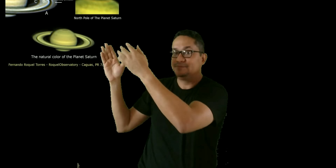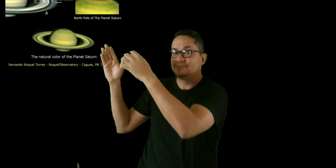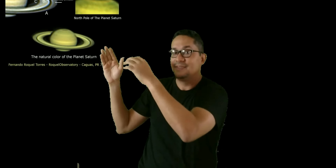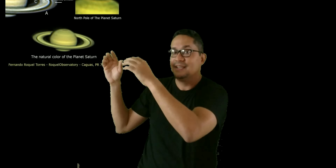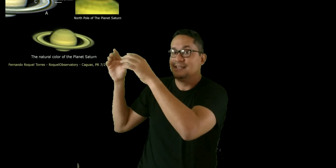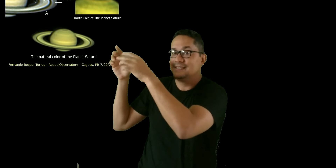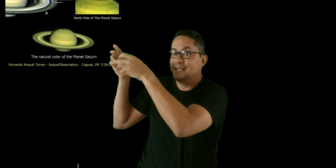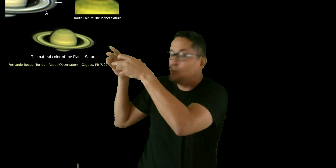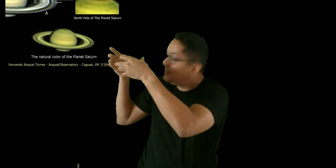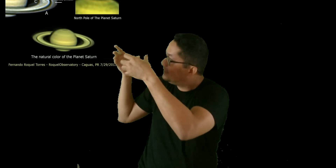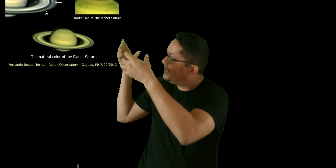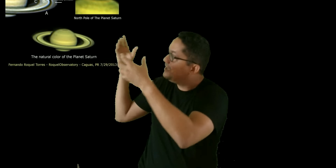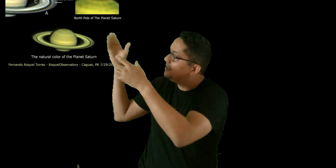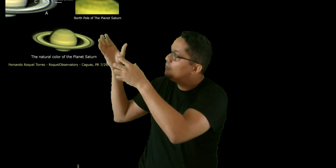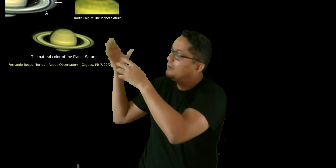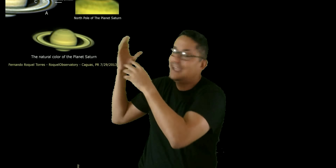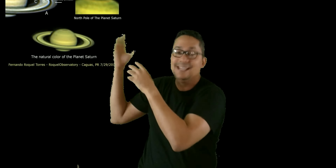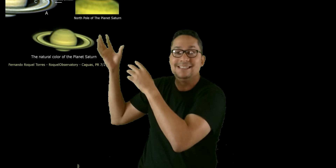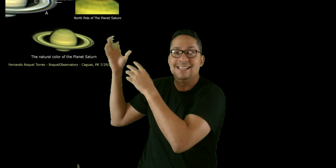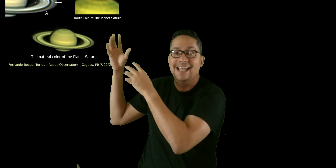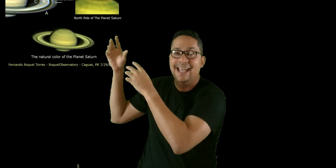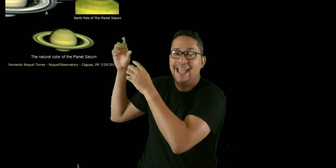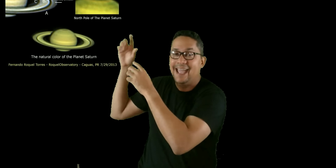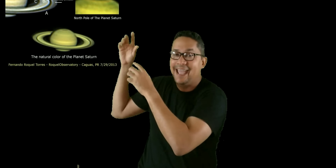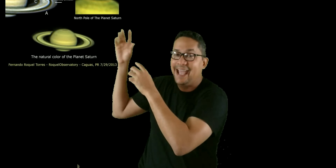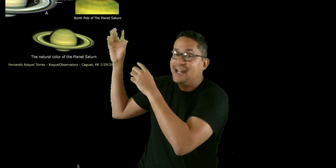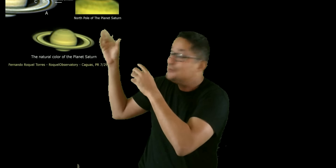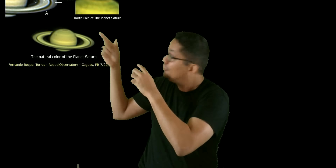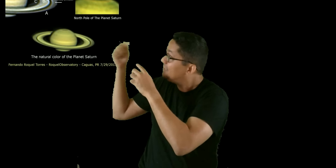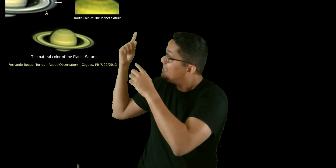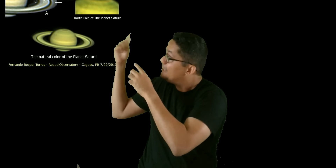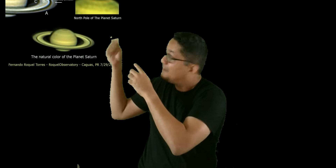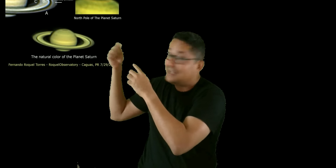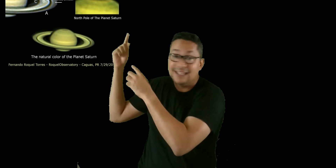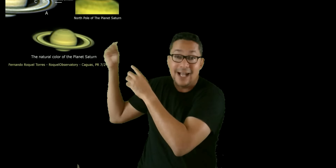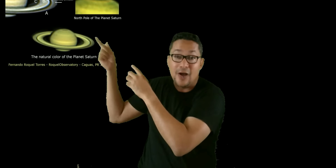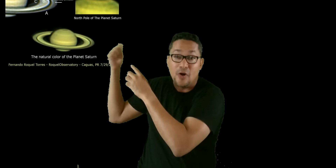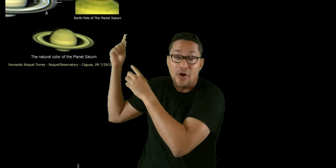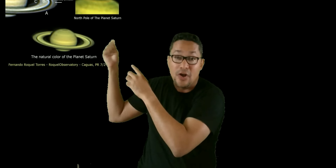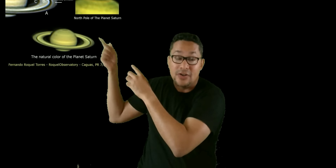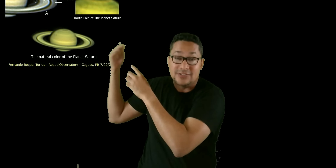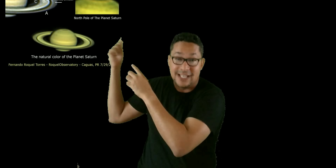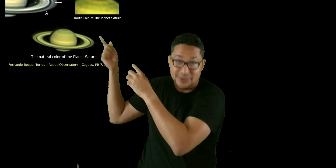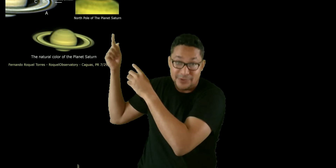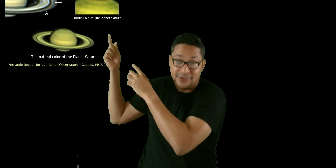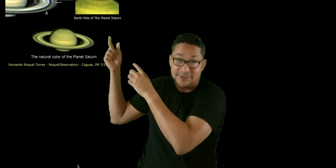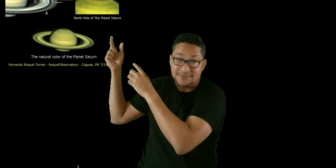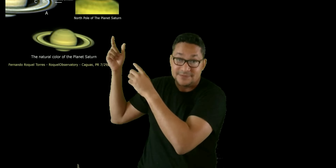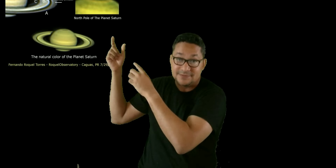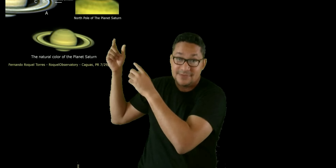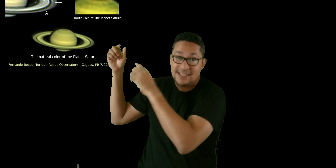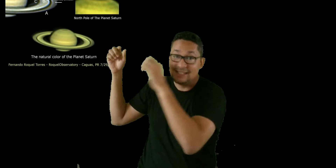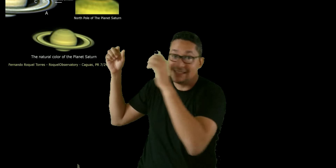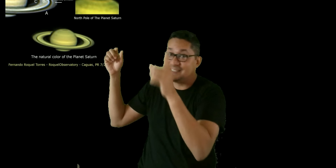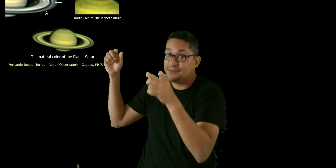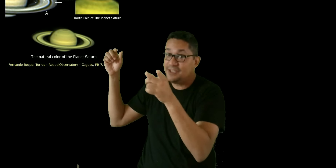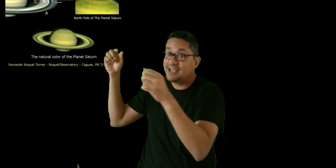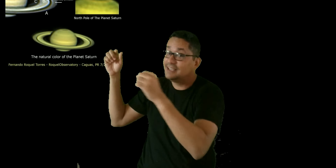se encuentra lo que es el norte del planeta Saturno. Si se fijan,